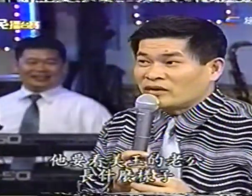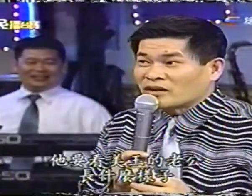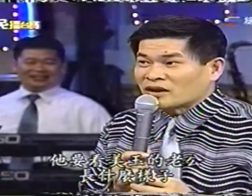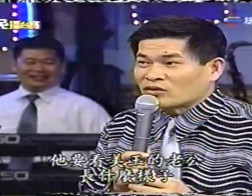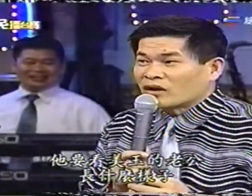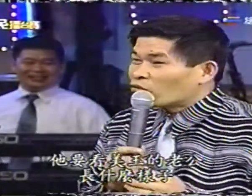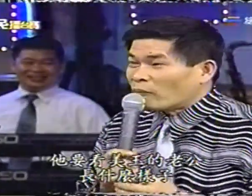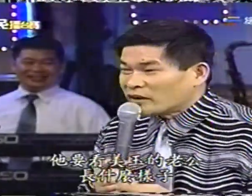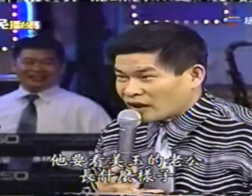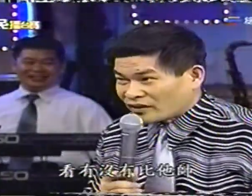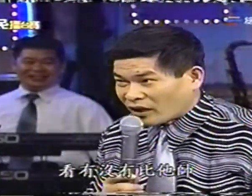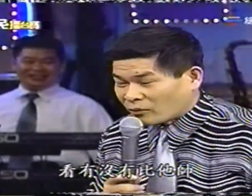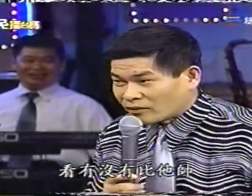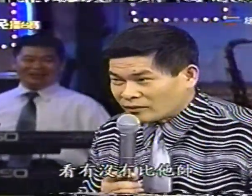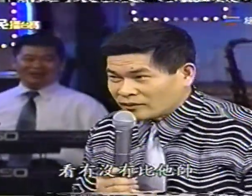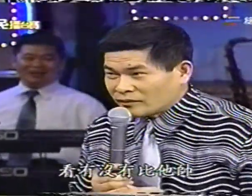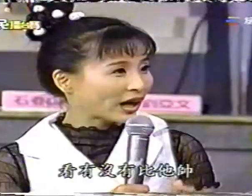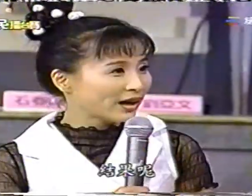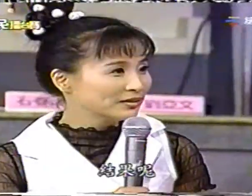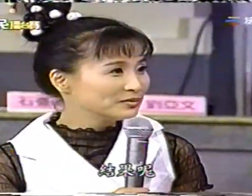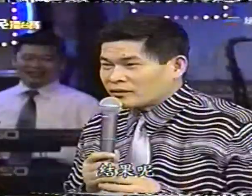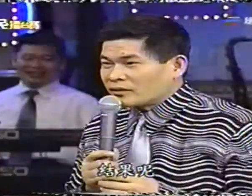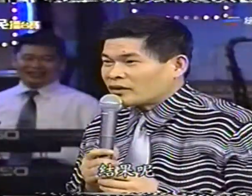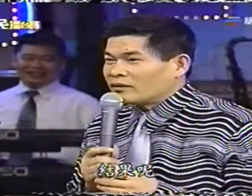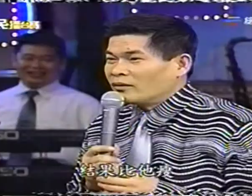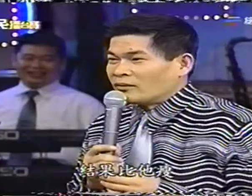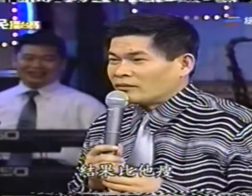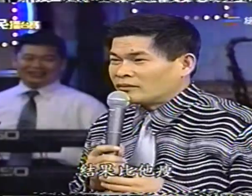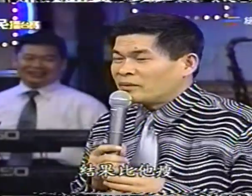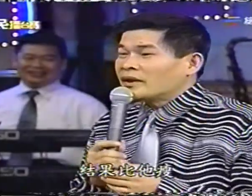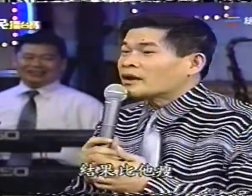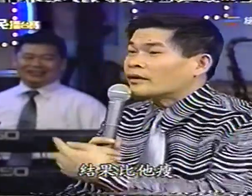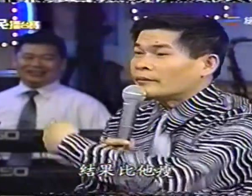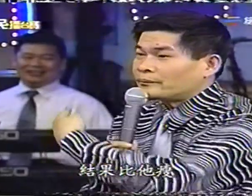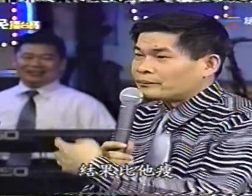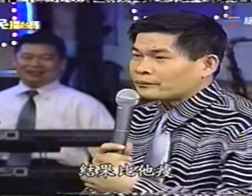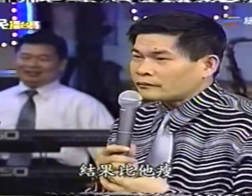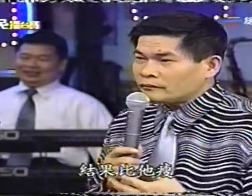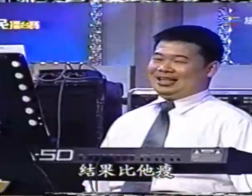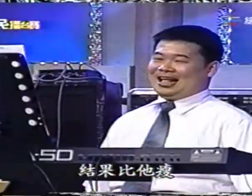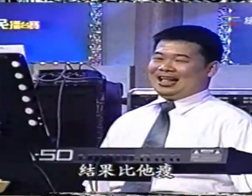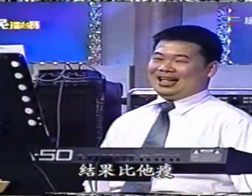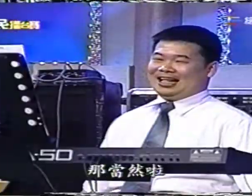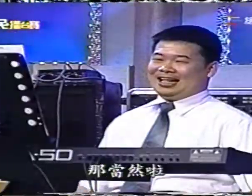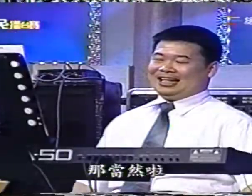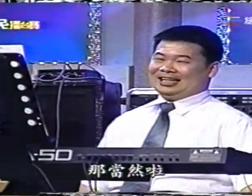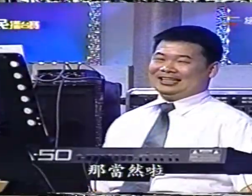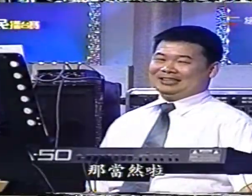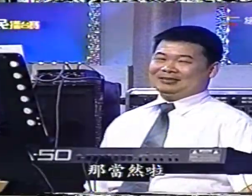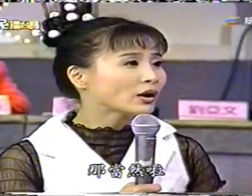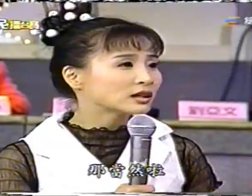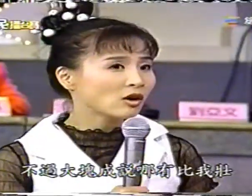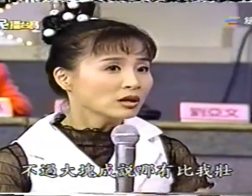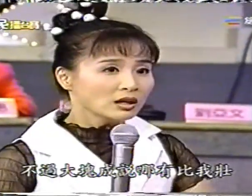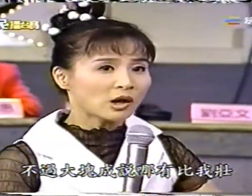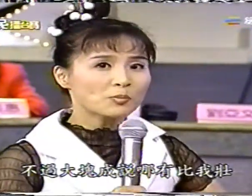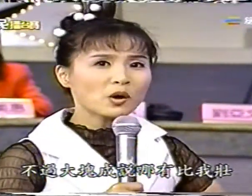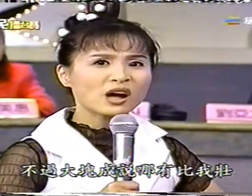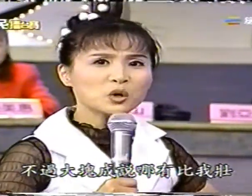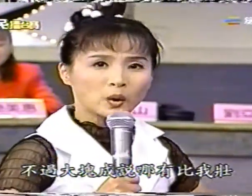玉人生產 看鼻子很大結果咧 結果比比較散那當然喔 不過大快成功哪有比我還要